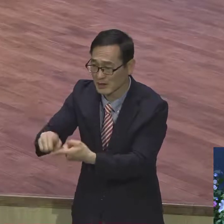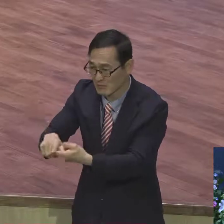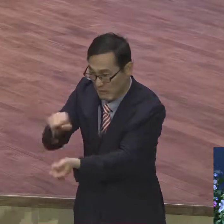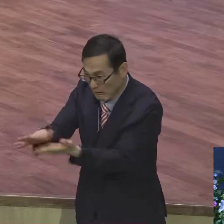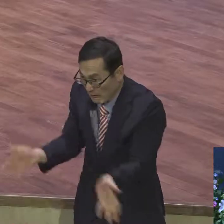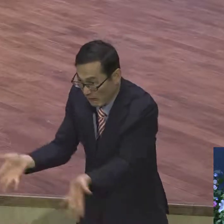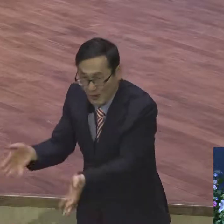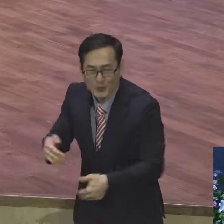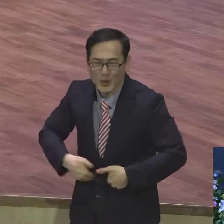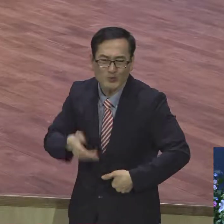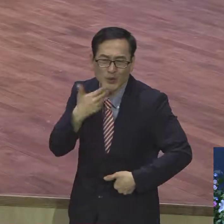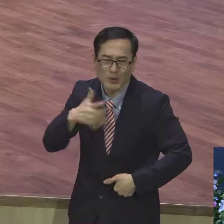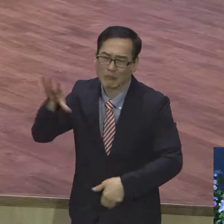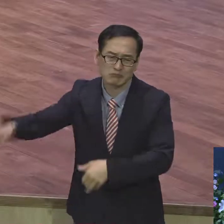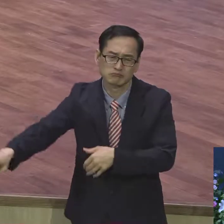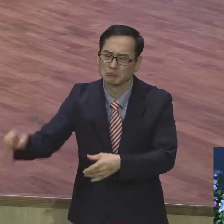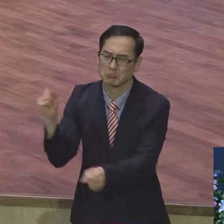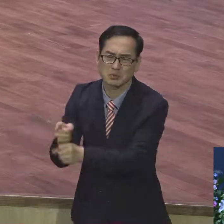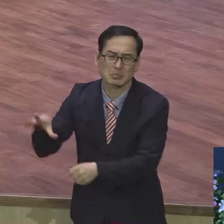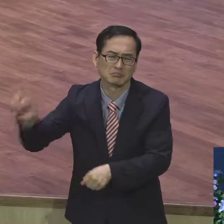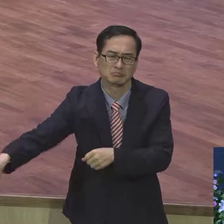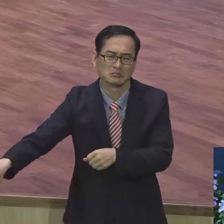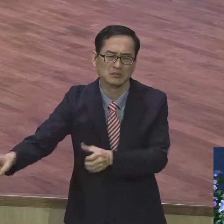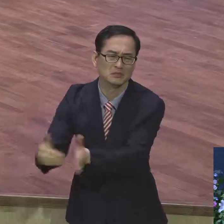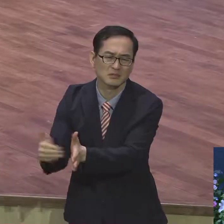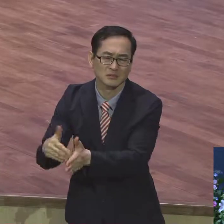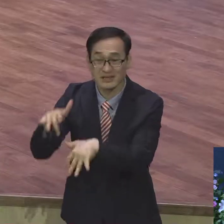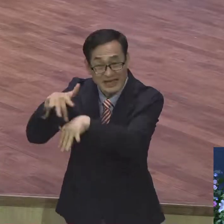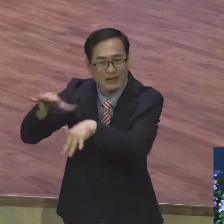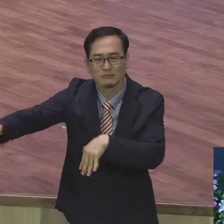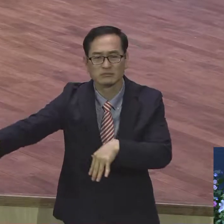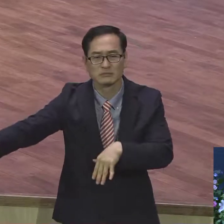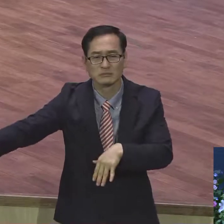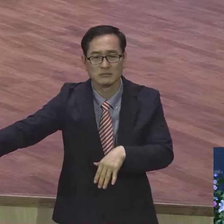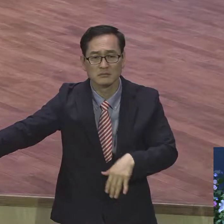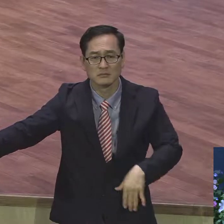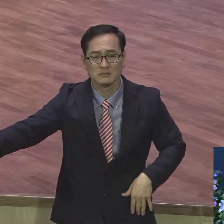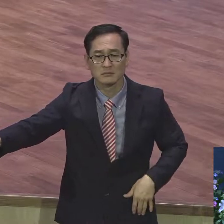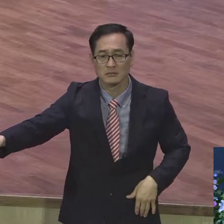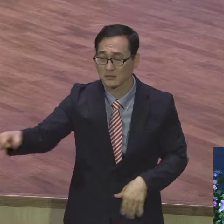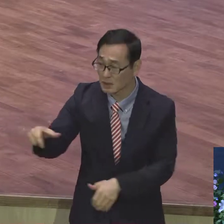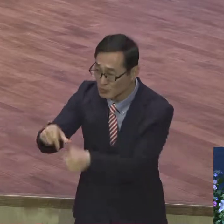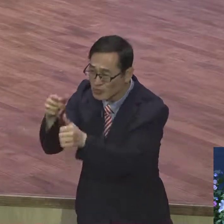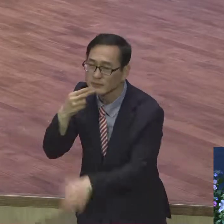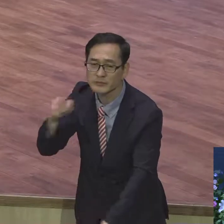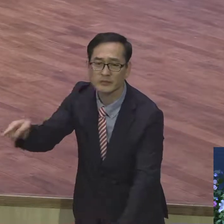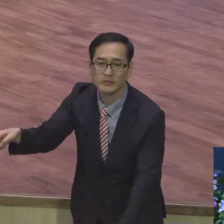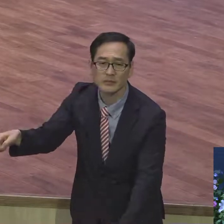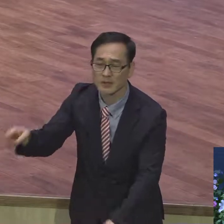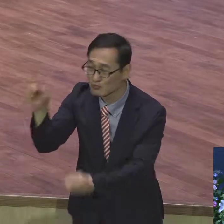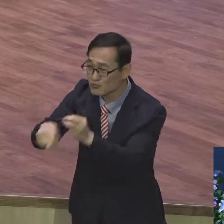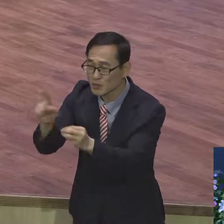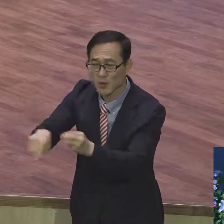다 염주 돌리면서 불교하고 똑같은 우상수입에 다 하고 있는데 그건 없어. 그러니까 싸우고 가만히 놔두는 거야.